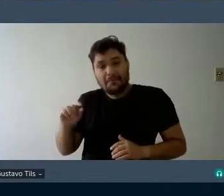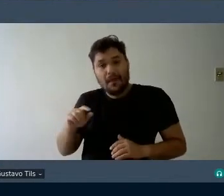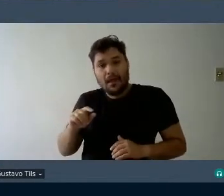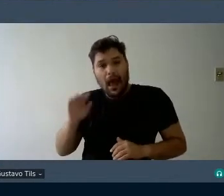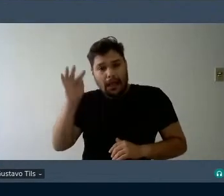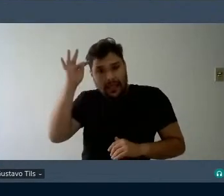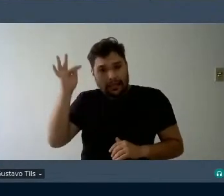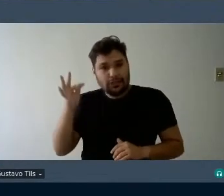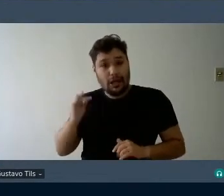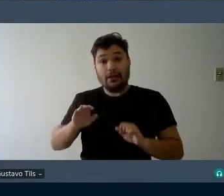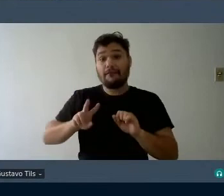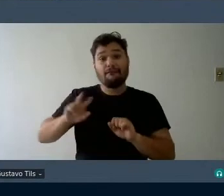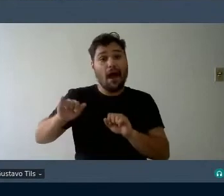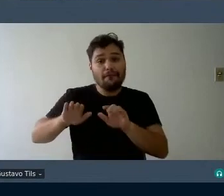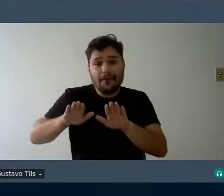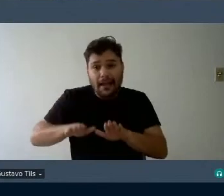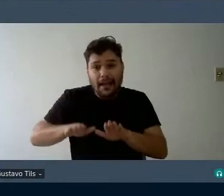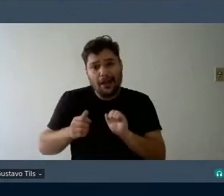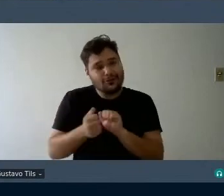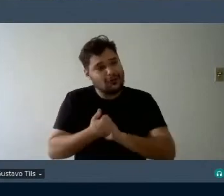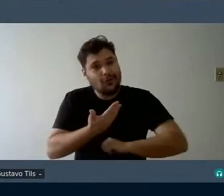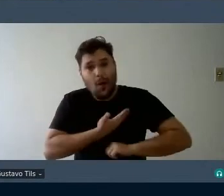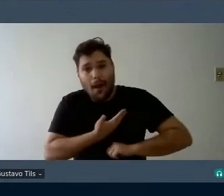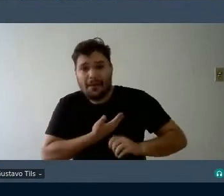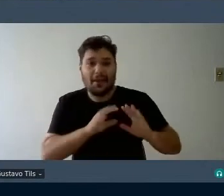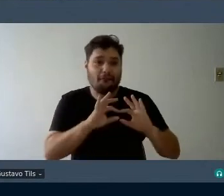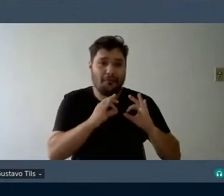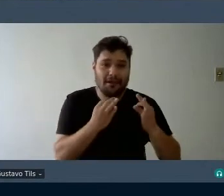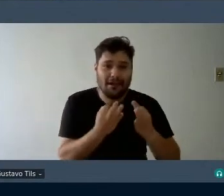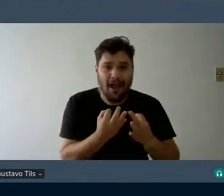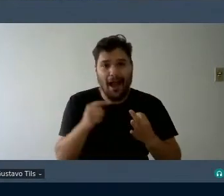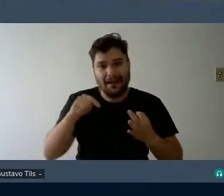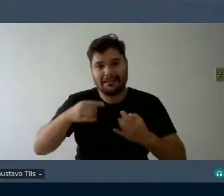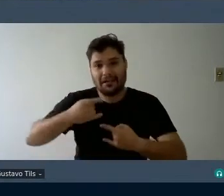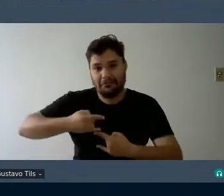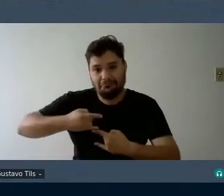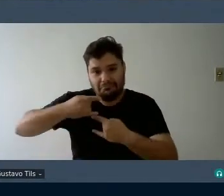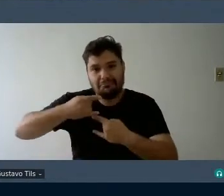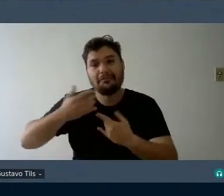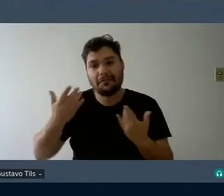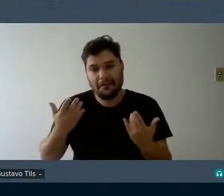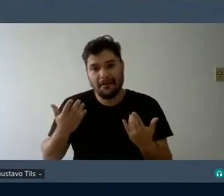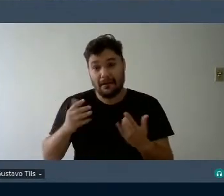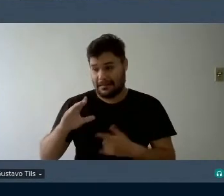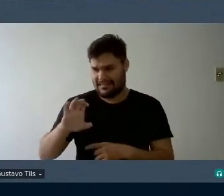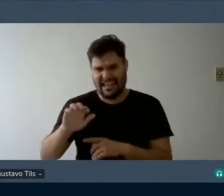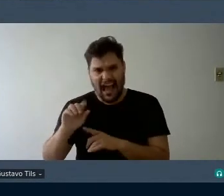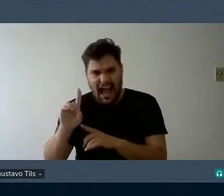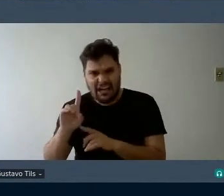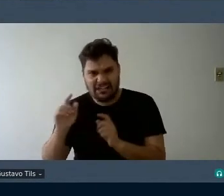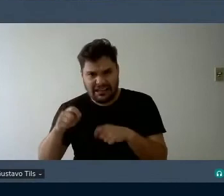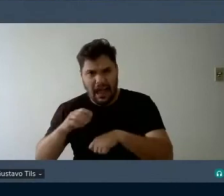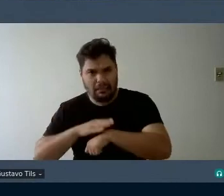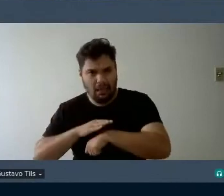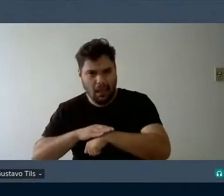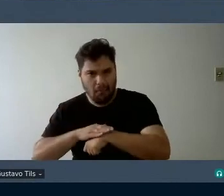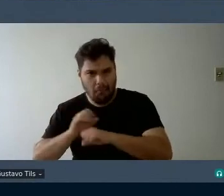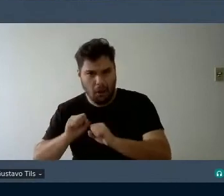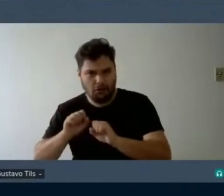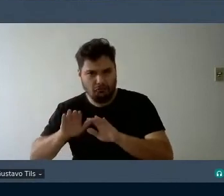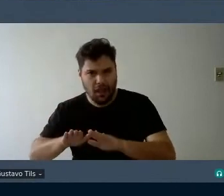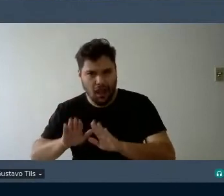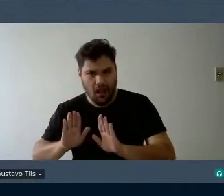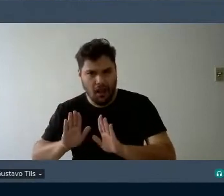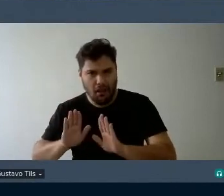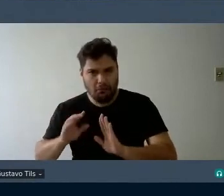as colegas os colegas familiares para que ela possa eu não sei o pessoal do SEAD se tem um tempinho para isso por favor me